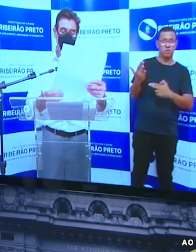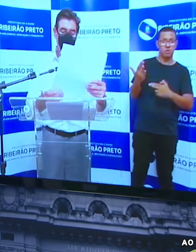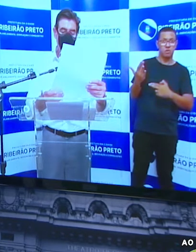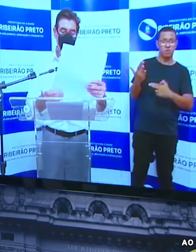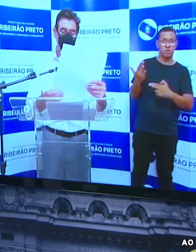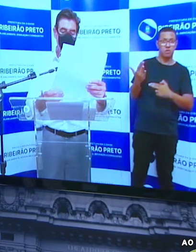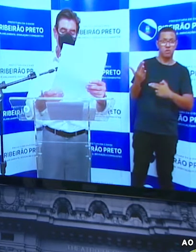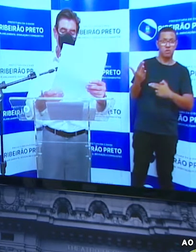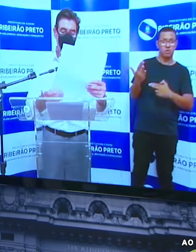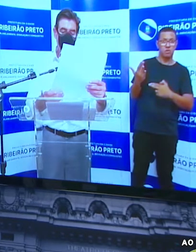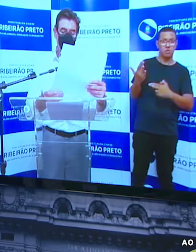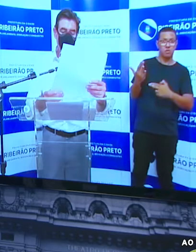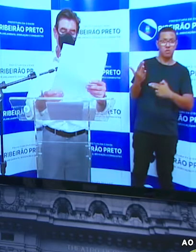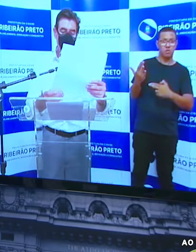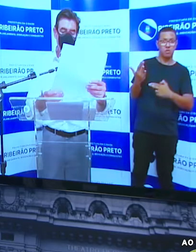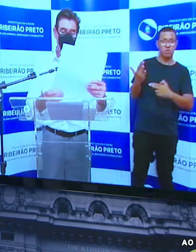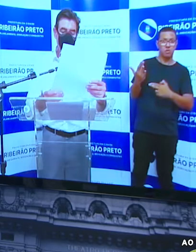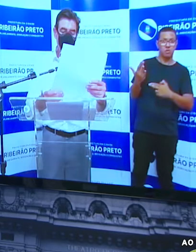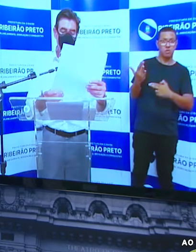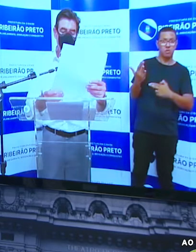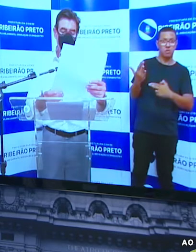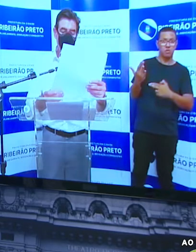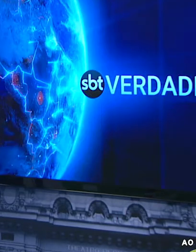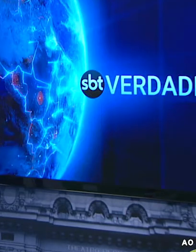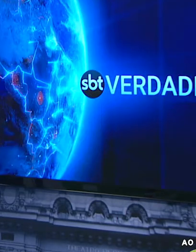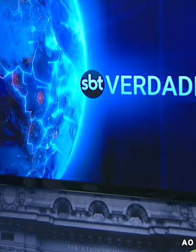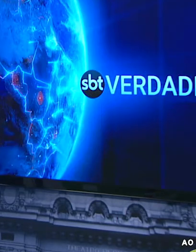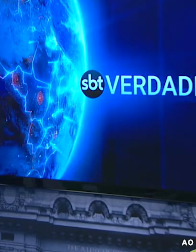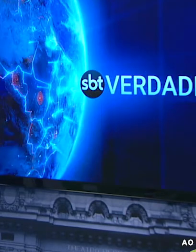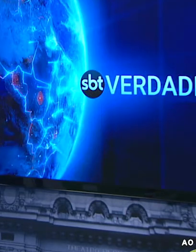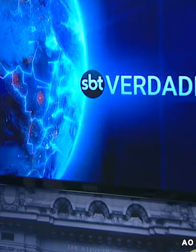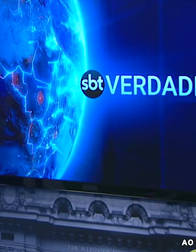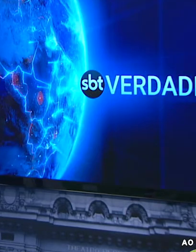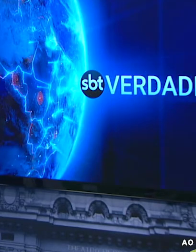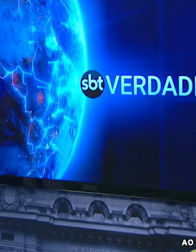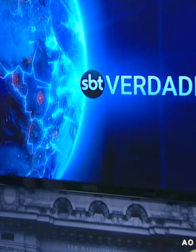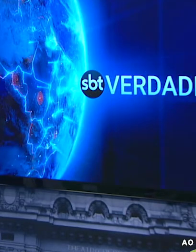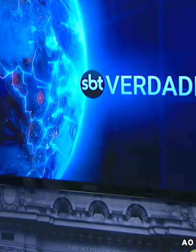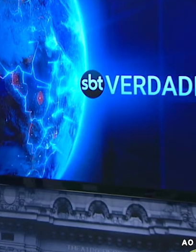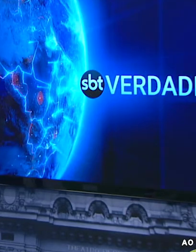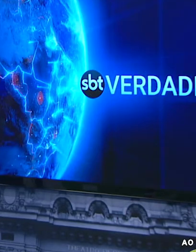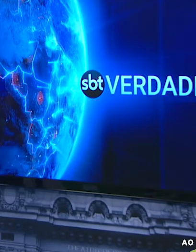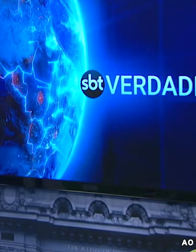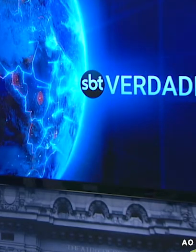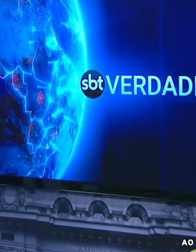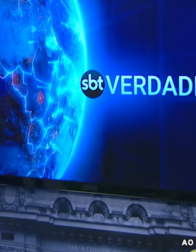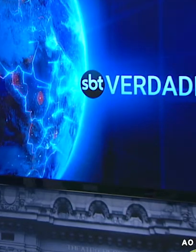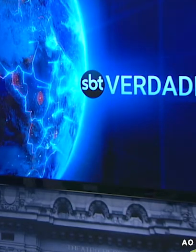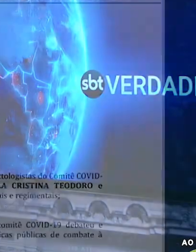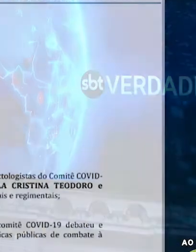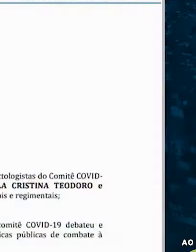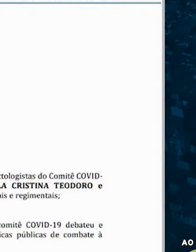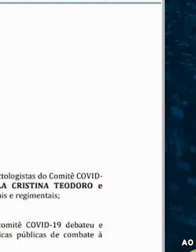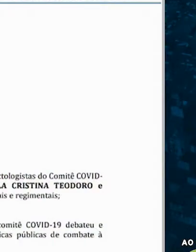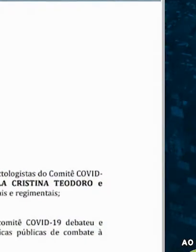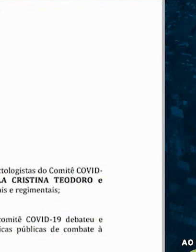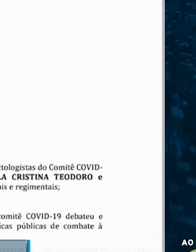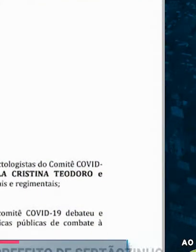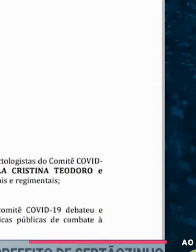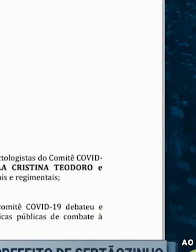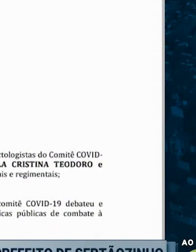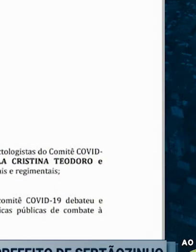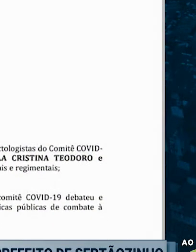médicos integrantes do Comitê da Covid-19 de Sertãozinho pediram desligamento do grupo após o prefeito